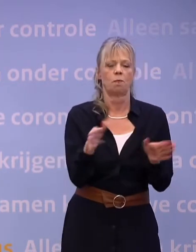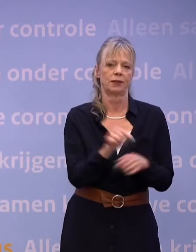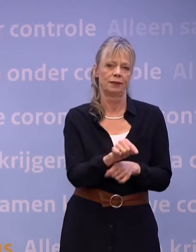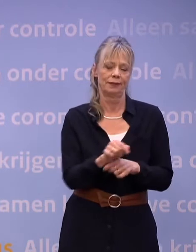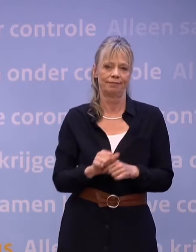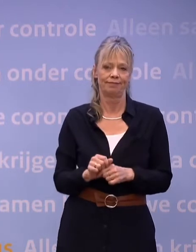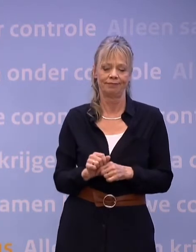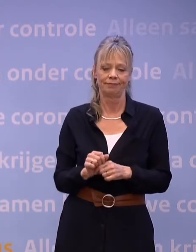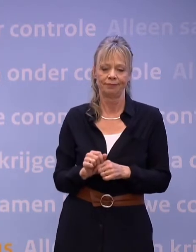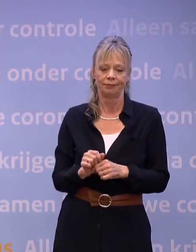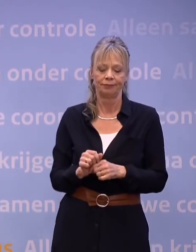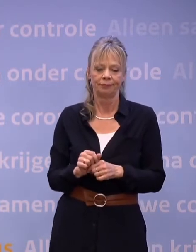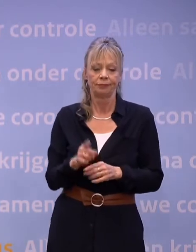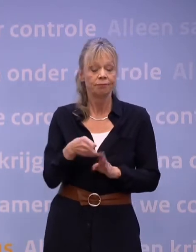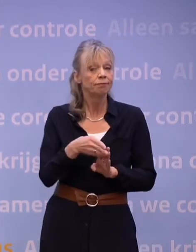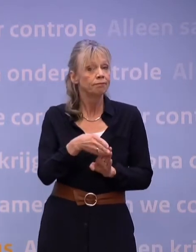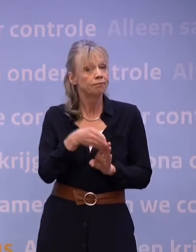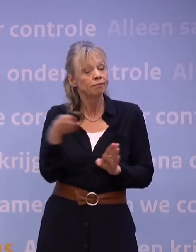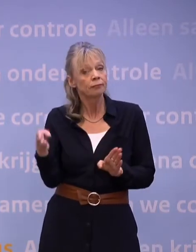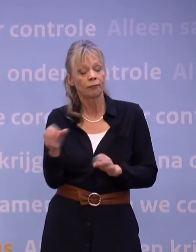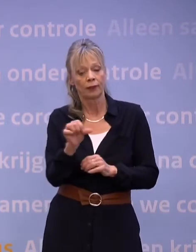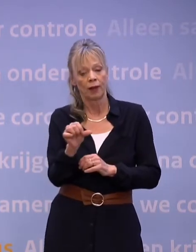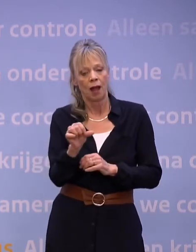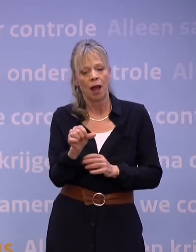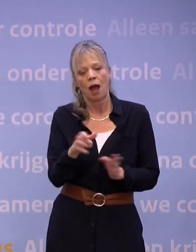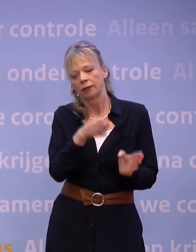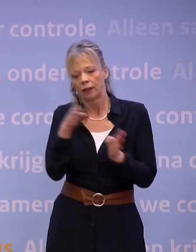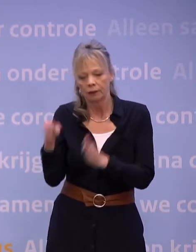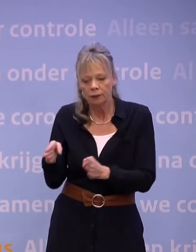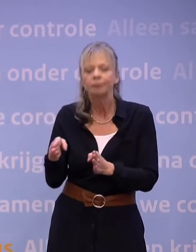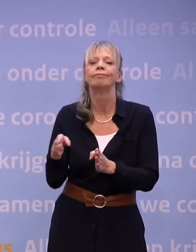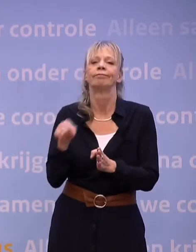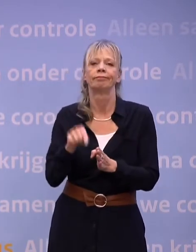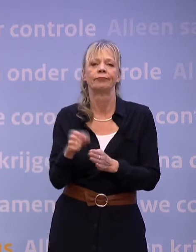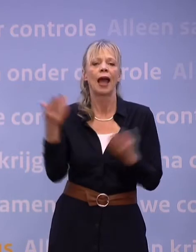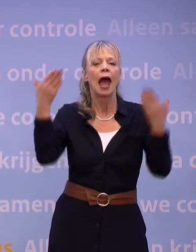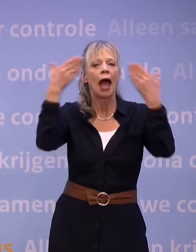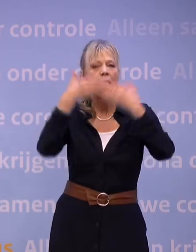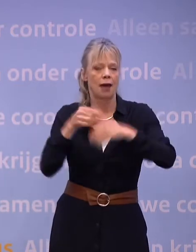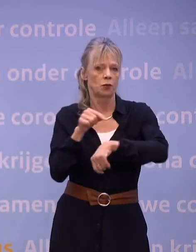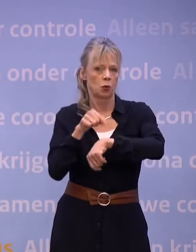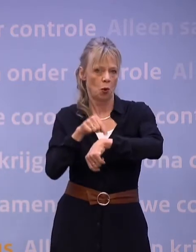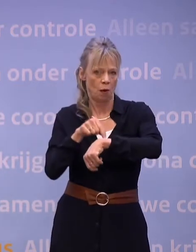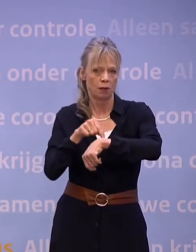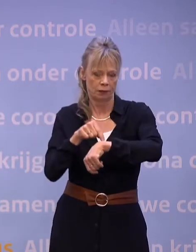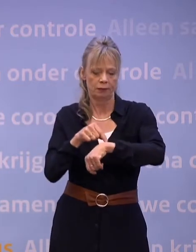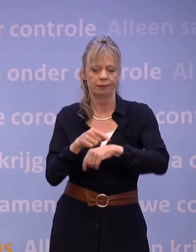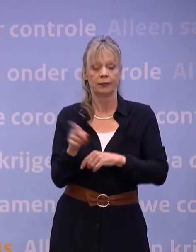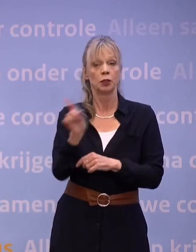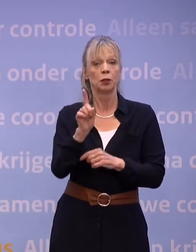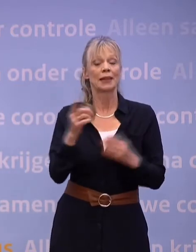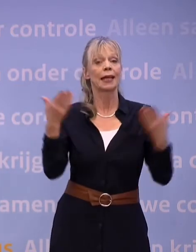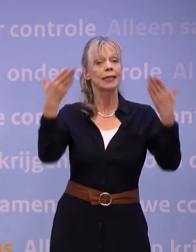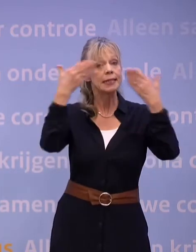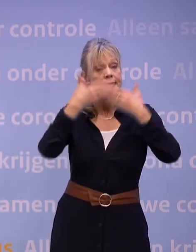Van een heel andere orde is de mogelijkheid van een avondklok. Dat zou betekenen dat je s'avonds